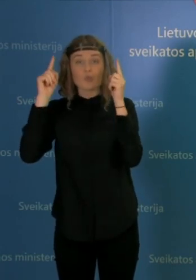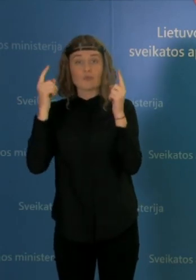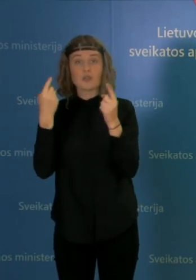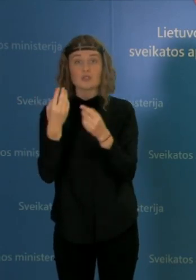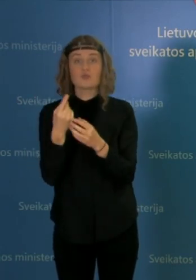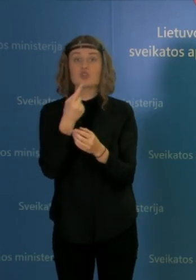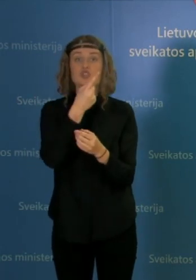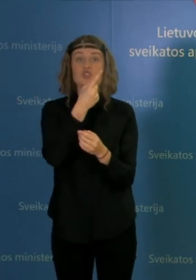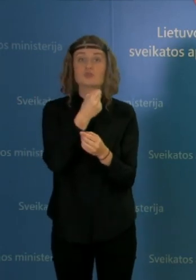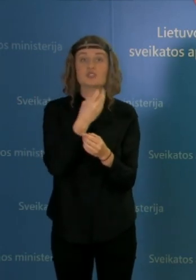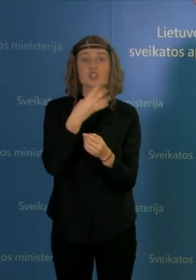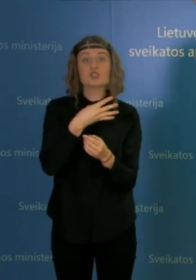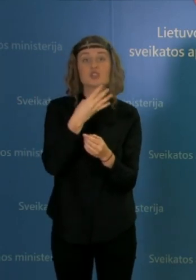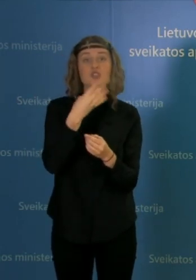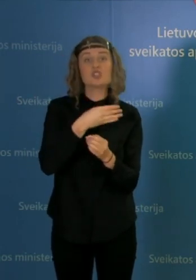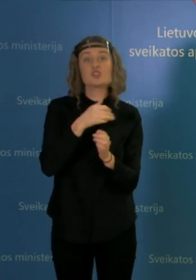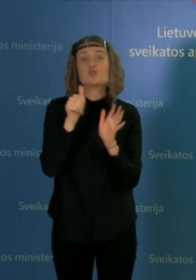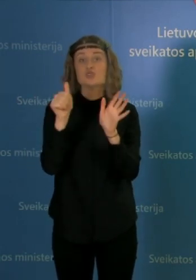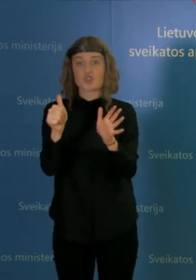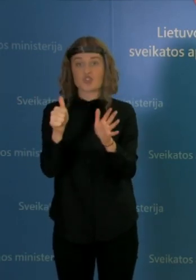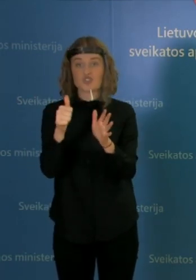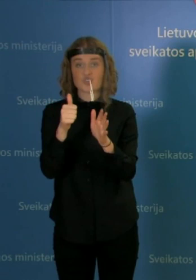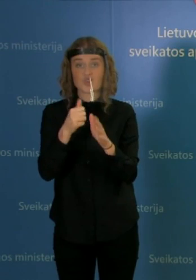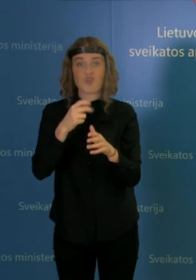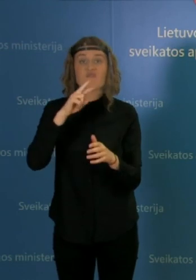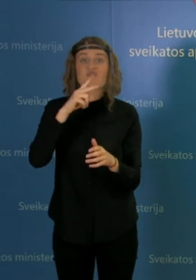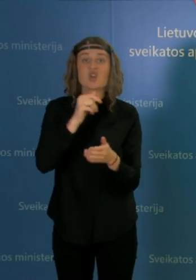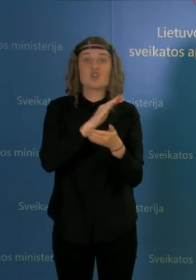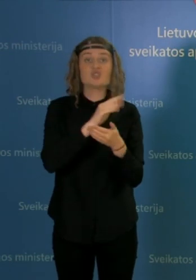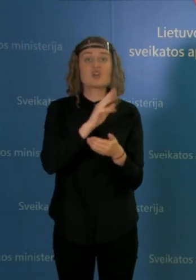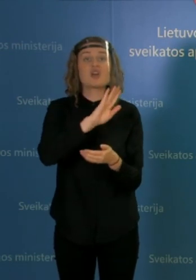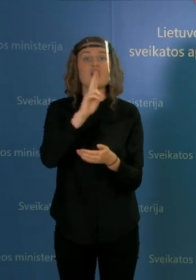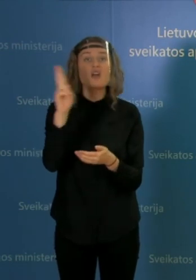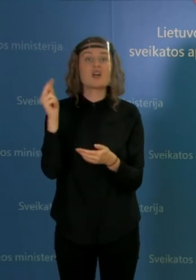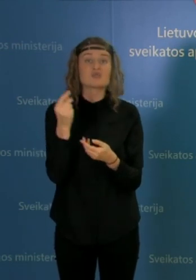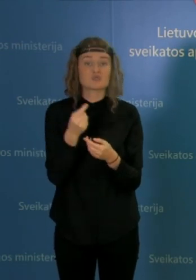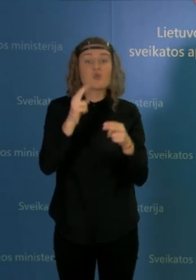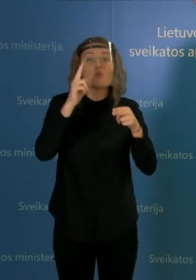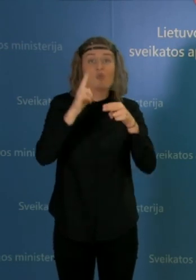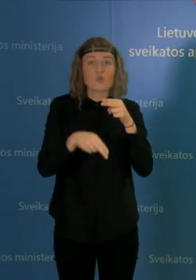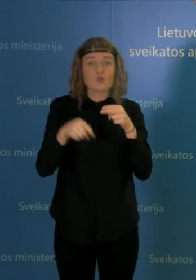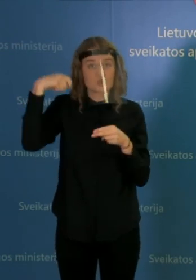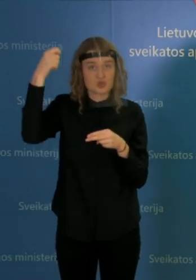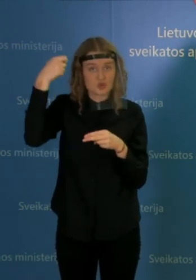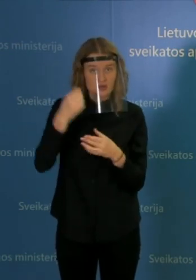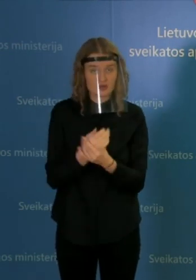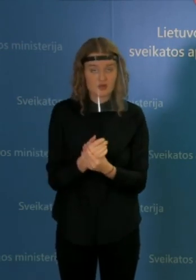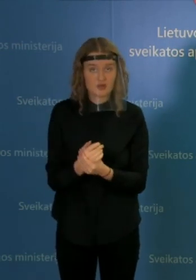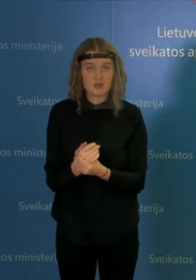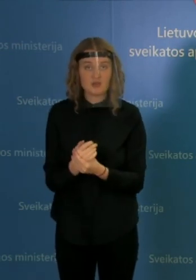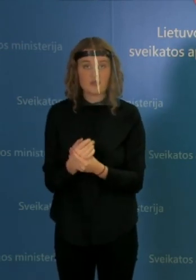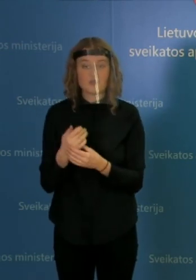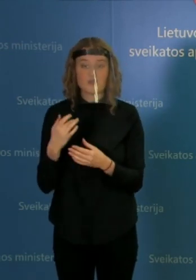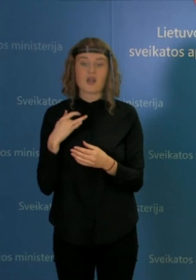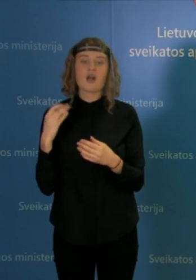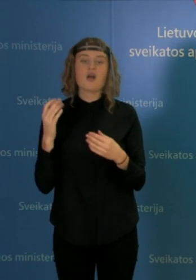146 vaistininkai. Tai jų daugiau negu užtektų tam vaistiniui vardinamam